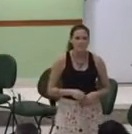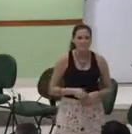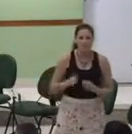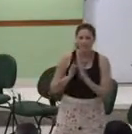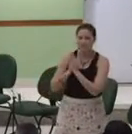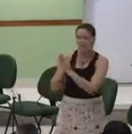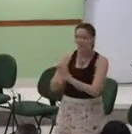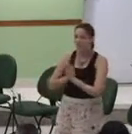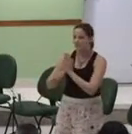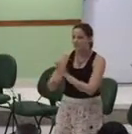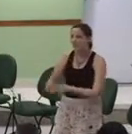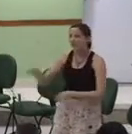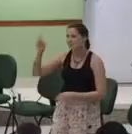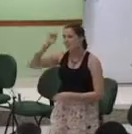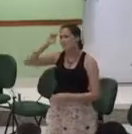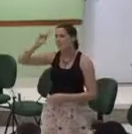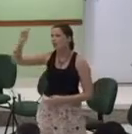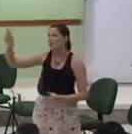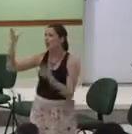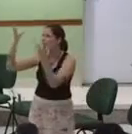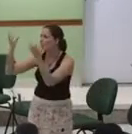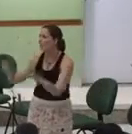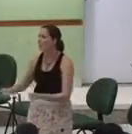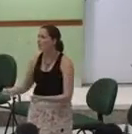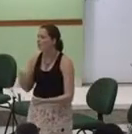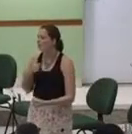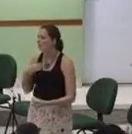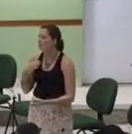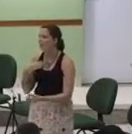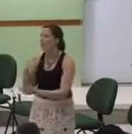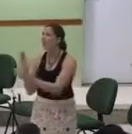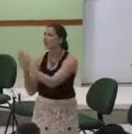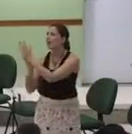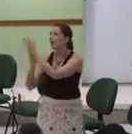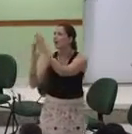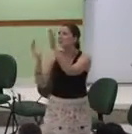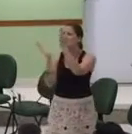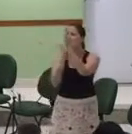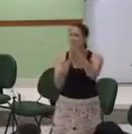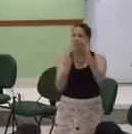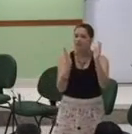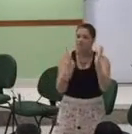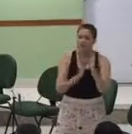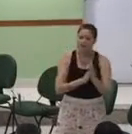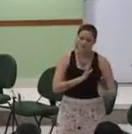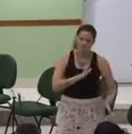Senhor Recebe o meu louvor É de coração